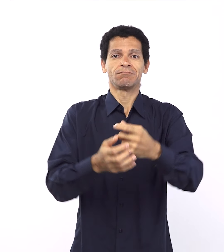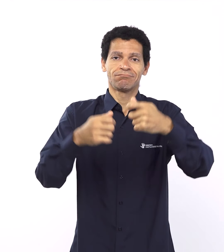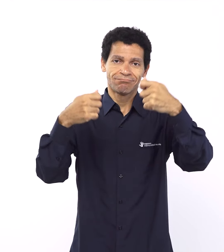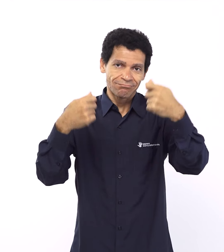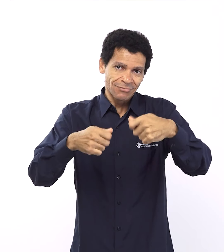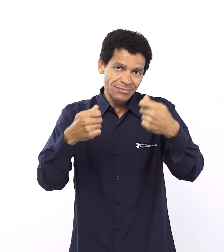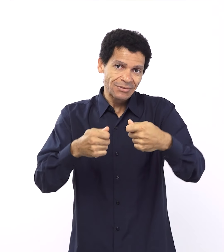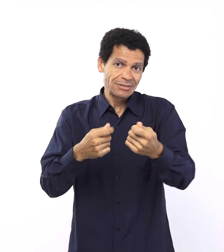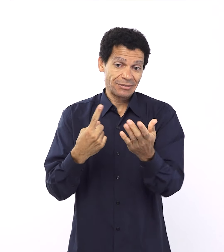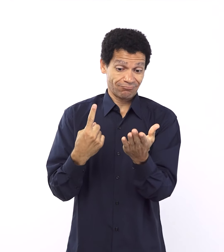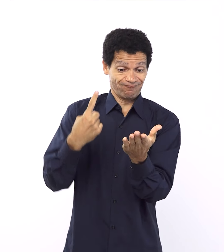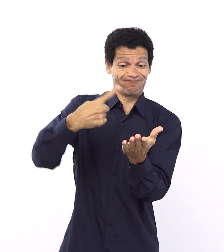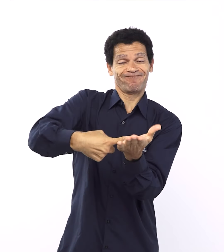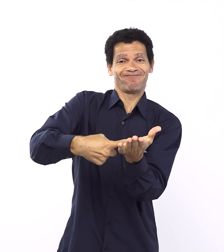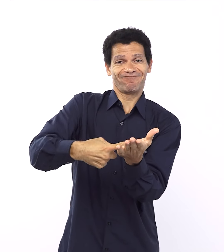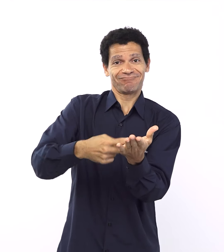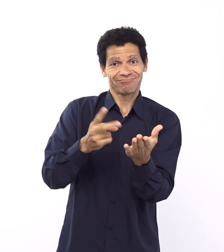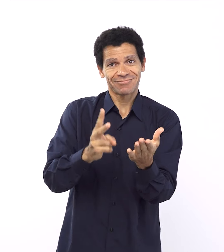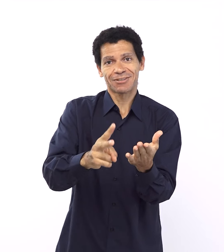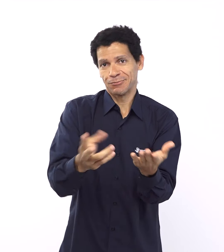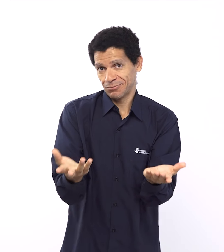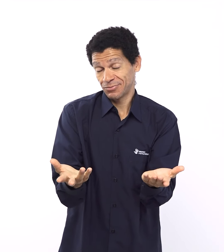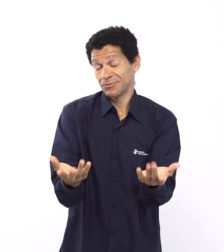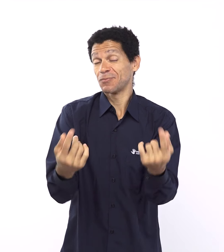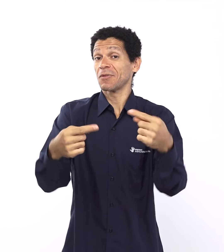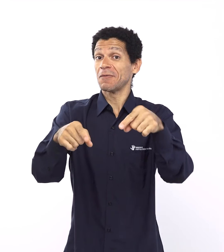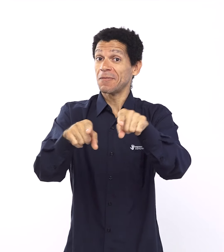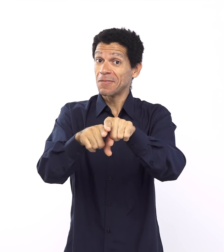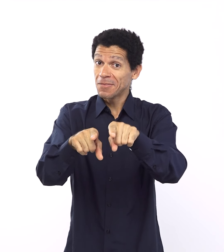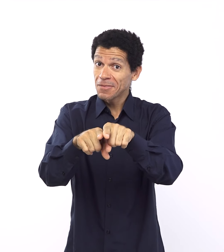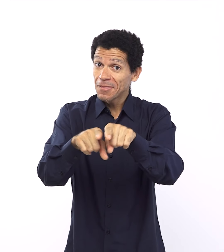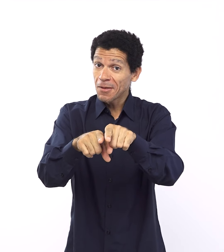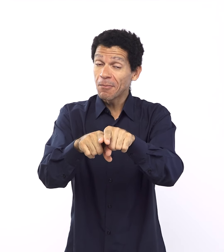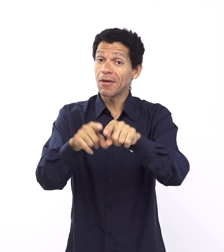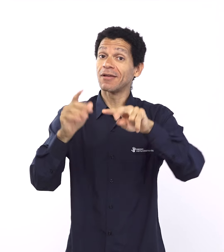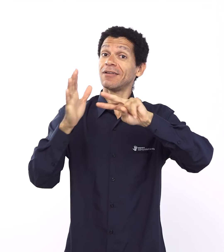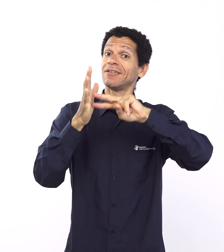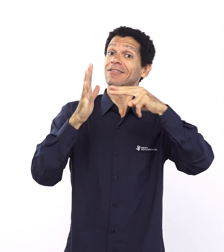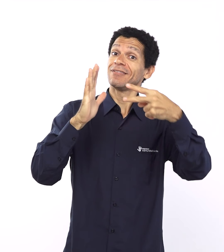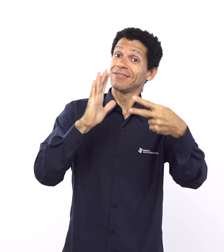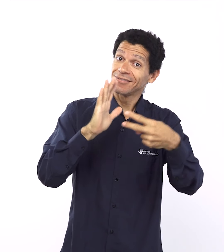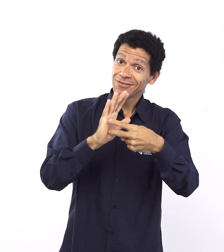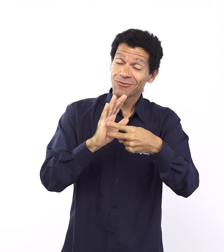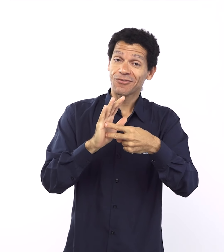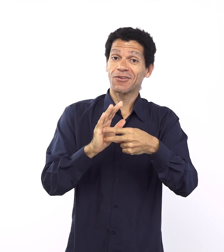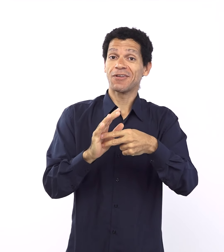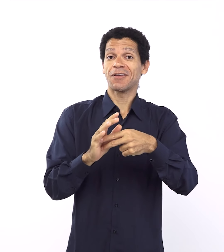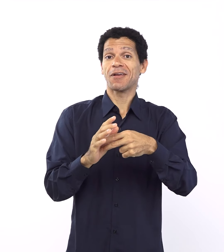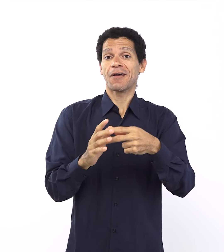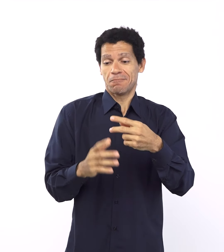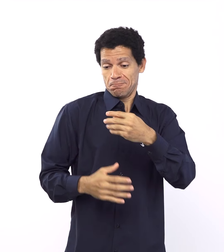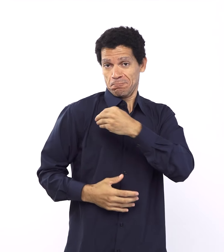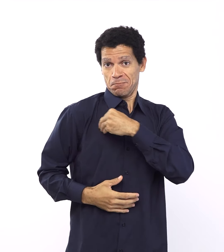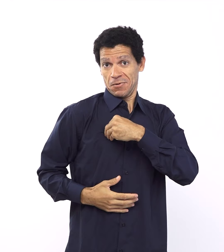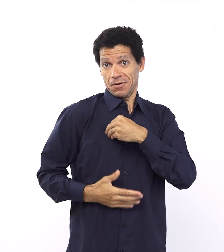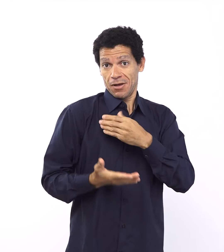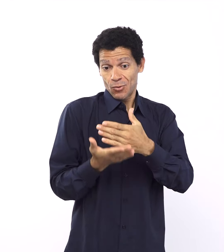Gênesis 1 é dito sobre a alimentação deles, envolvendo as sementes, o que nasce da terra, e etc. E